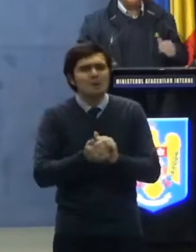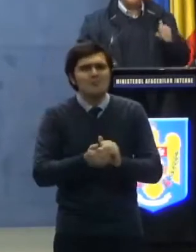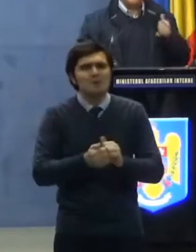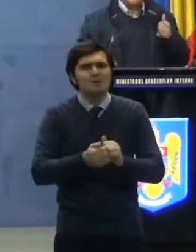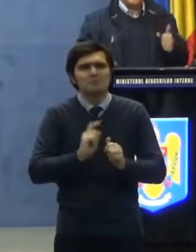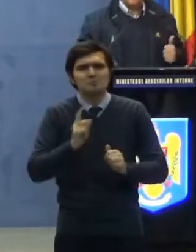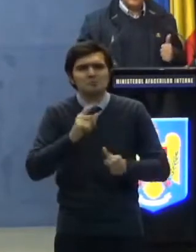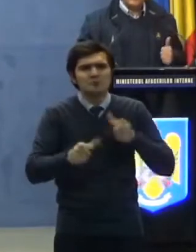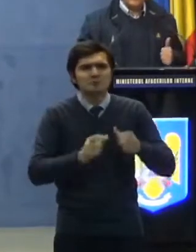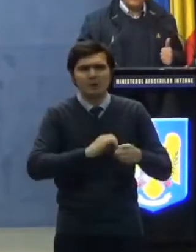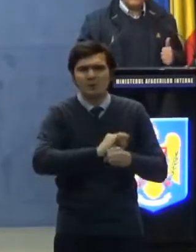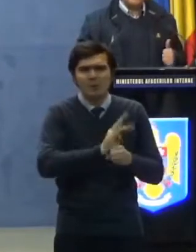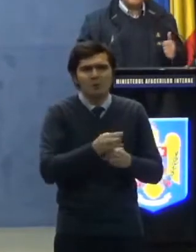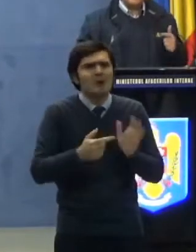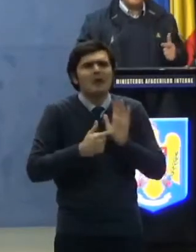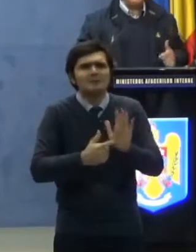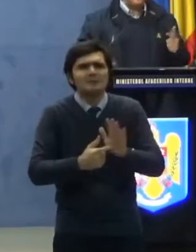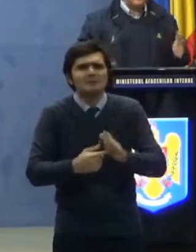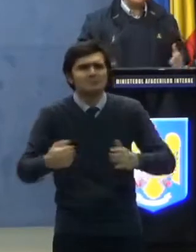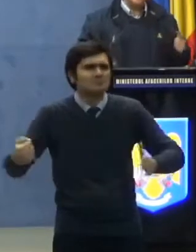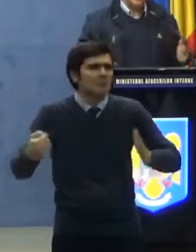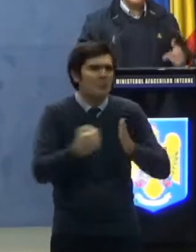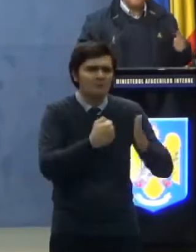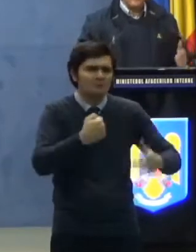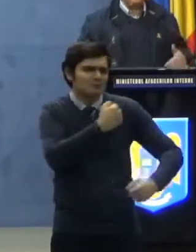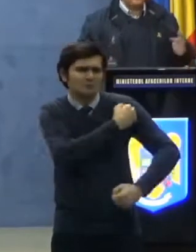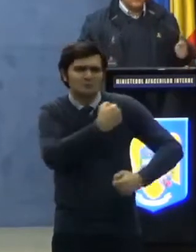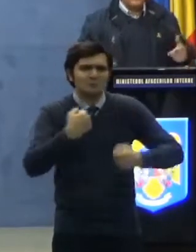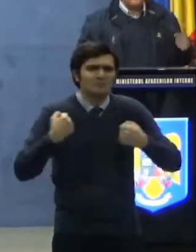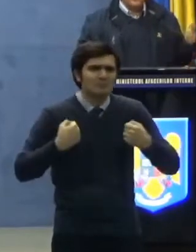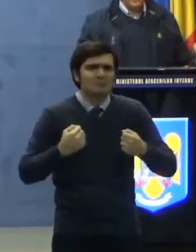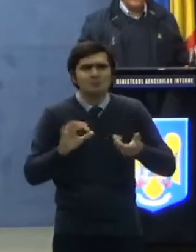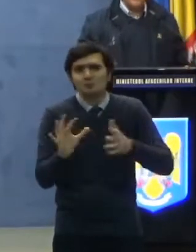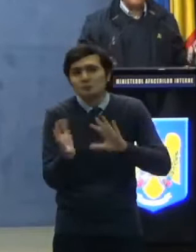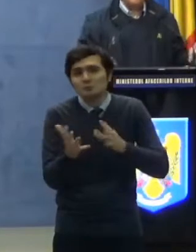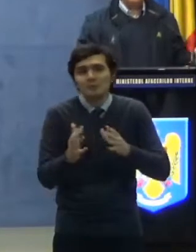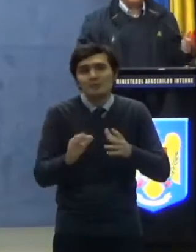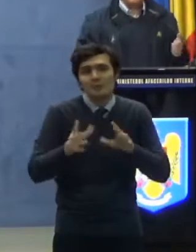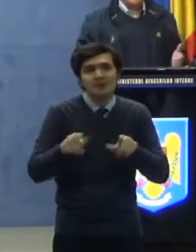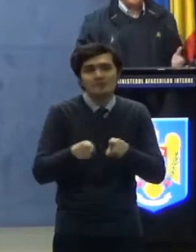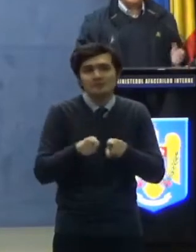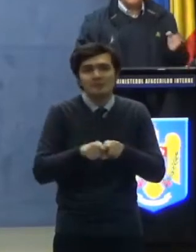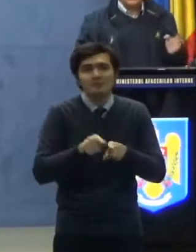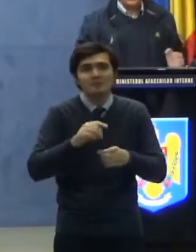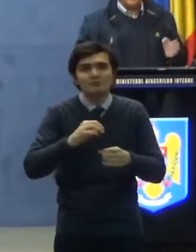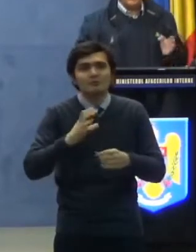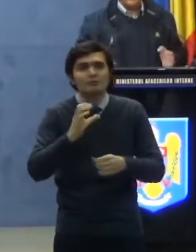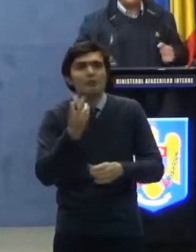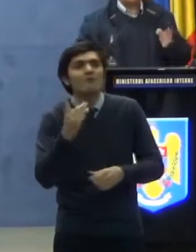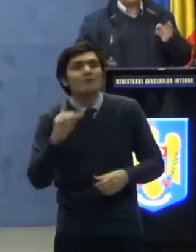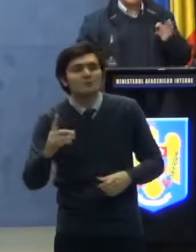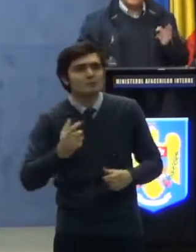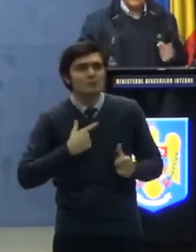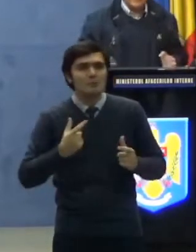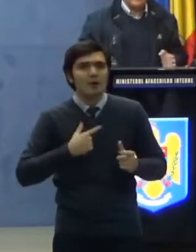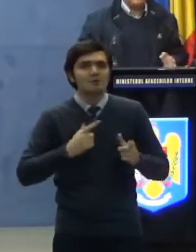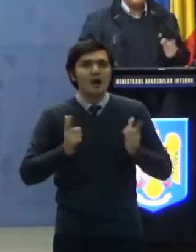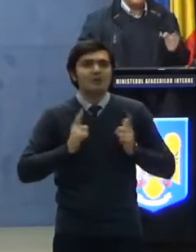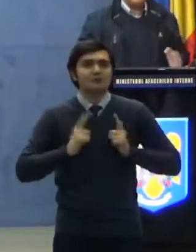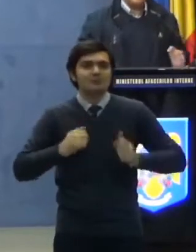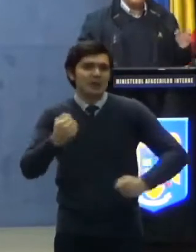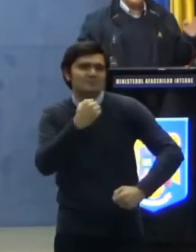exemplu, cazuri de trauma care sunt suspicionate să aibă posibil și COVID. Nu poate să aștepte trauma să fie